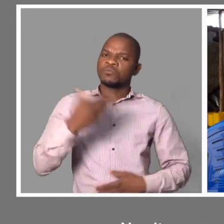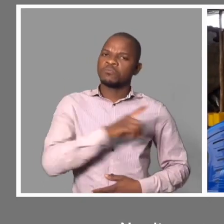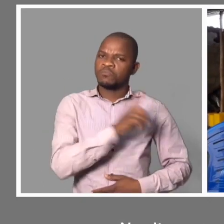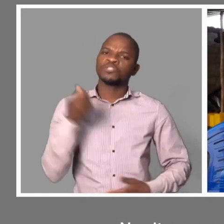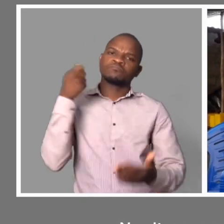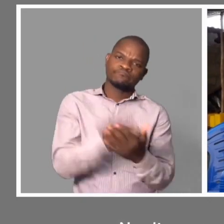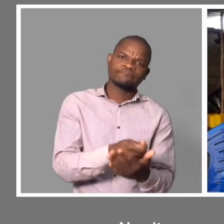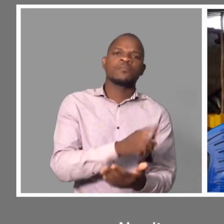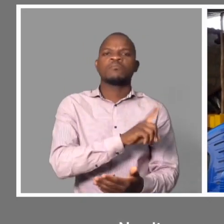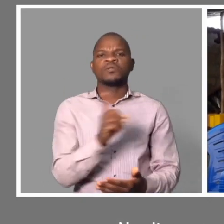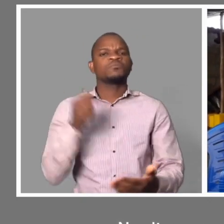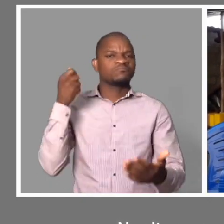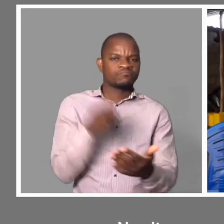problemas, pagavam.